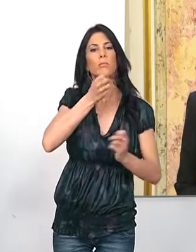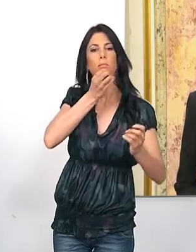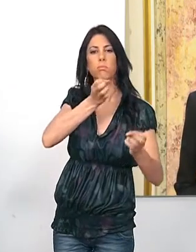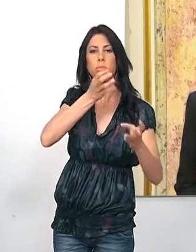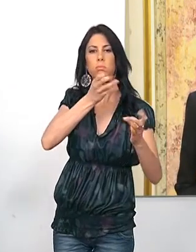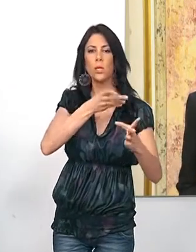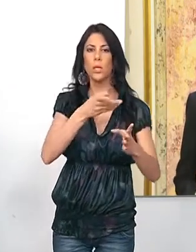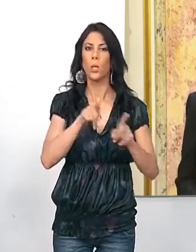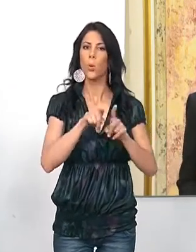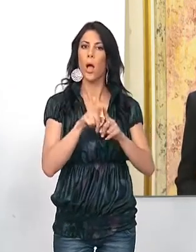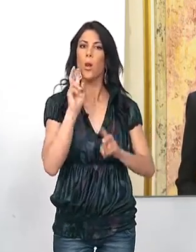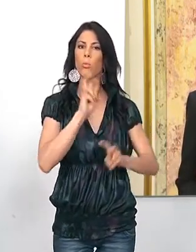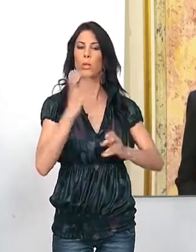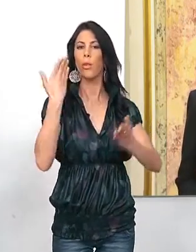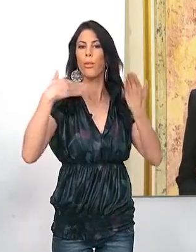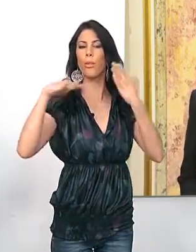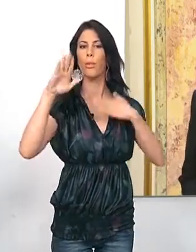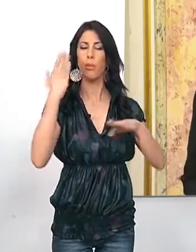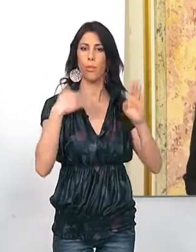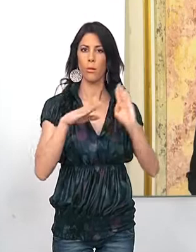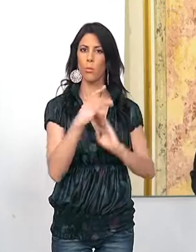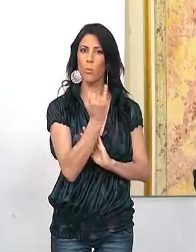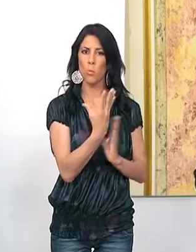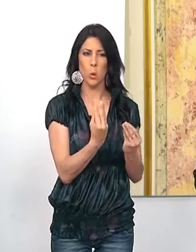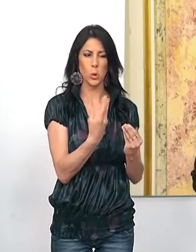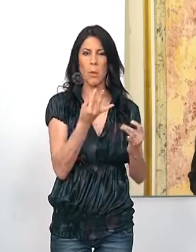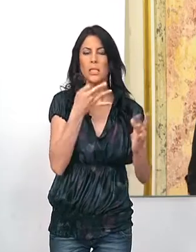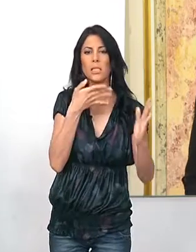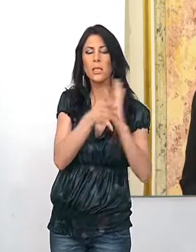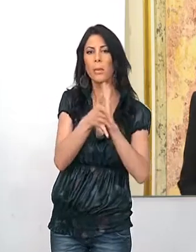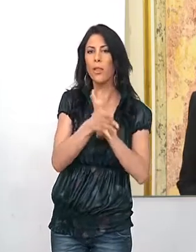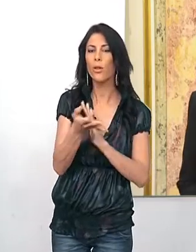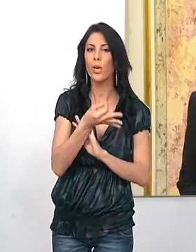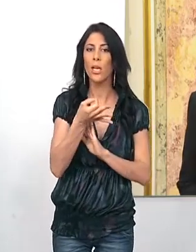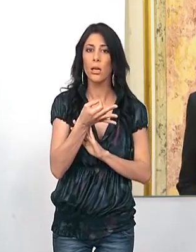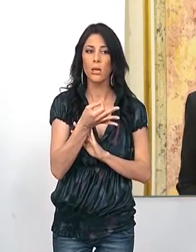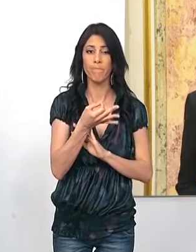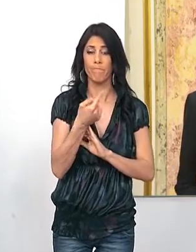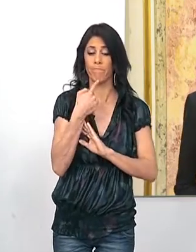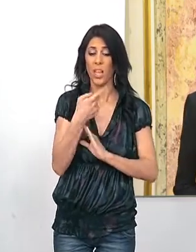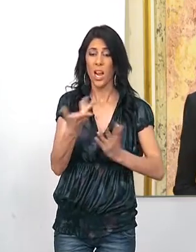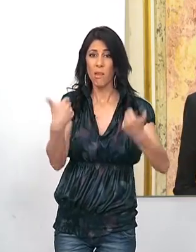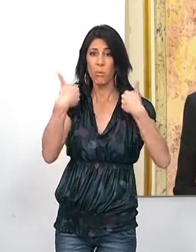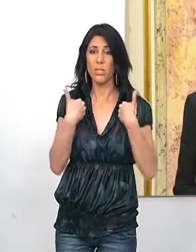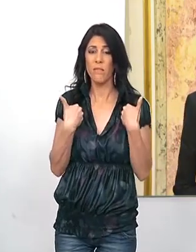estado mirando para atrás, ha estado explicando cómo la responsabilidad de unos